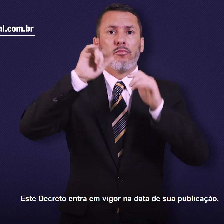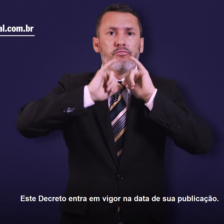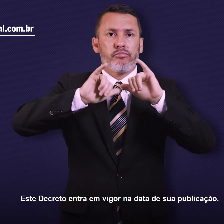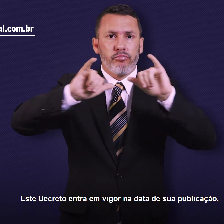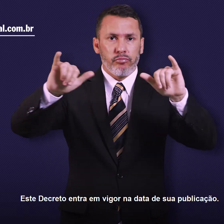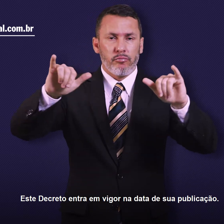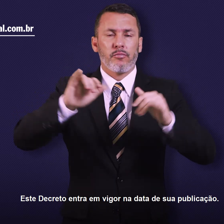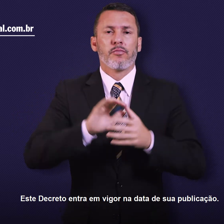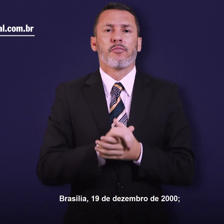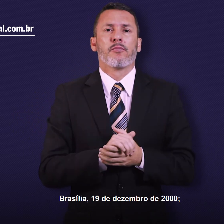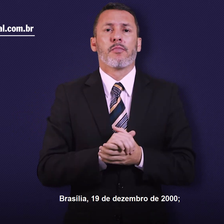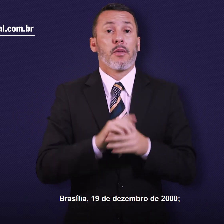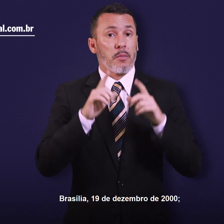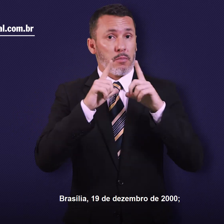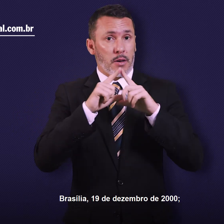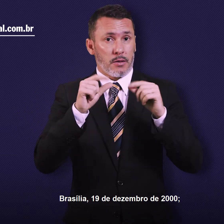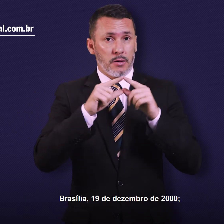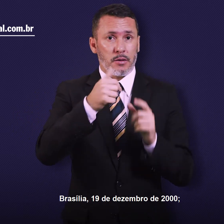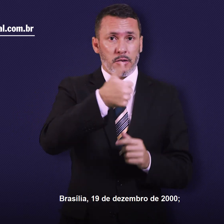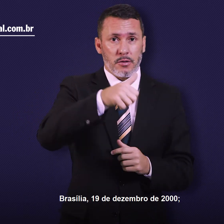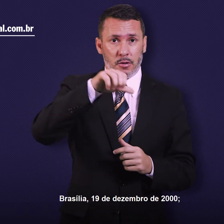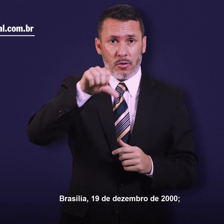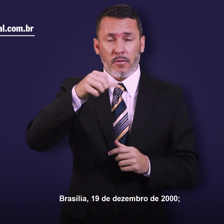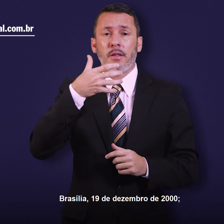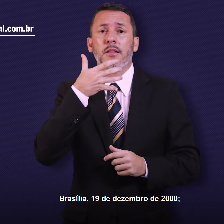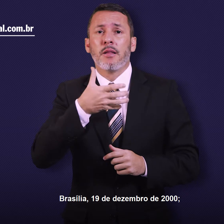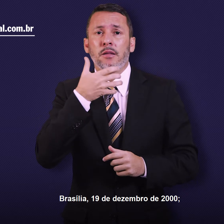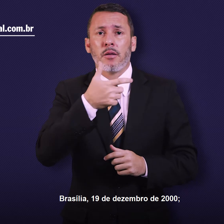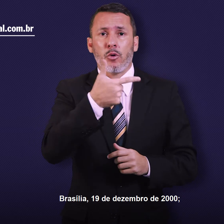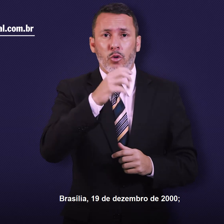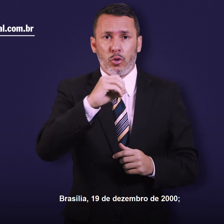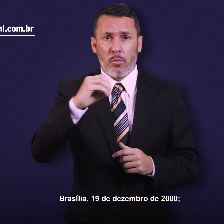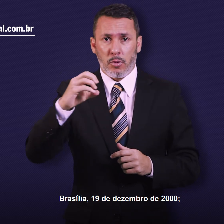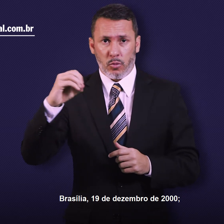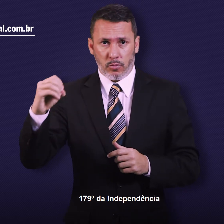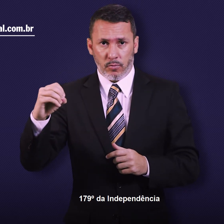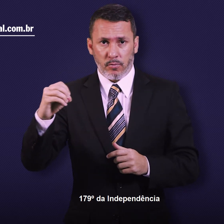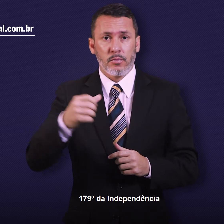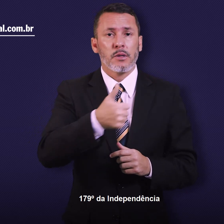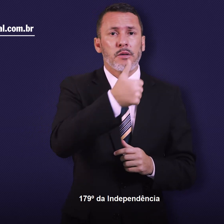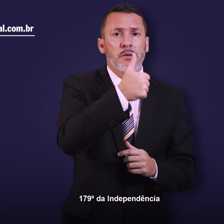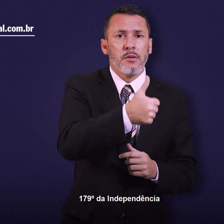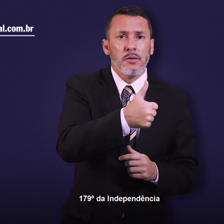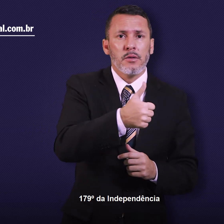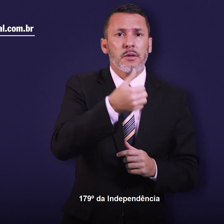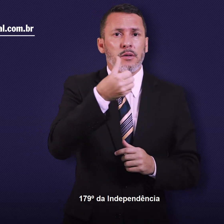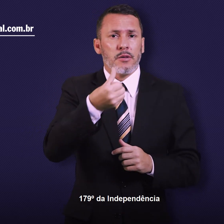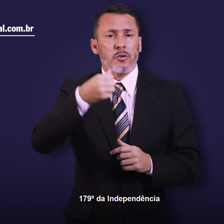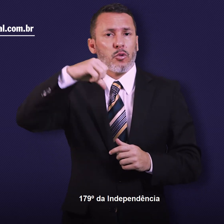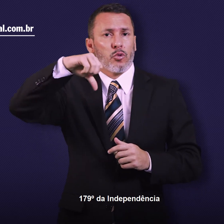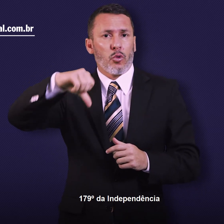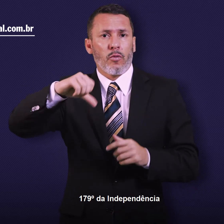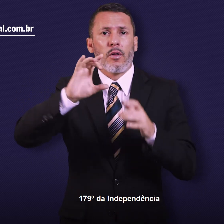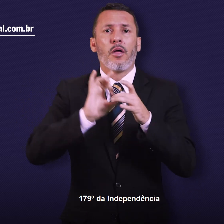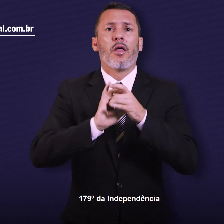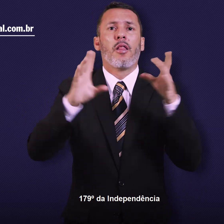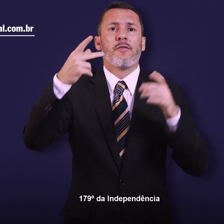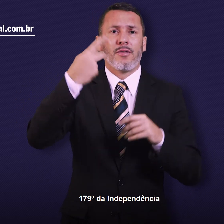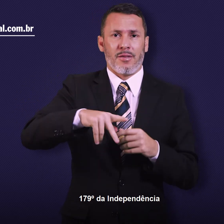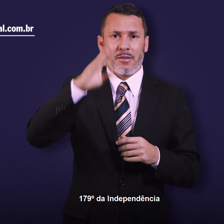publicação. Brasília, 19 de dezembro de 2000, centésimo septuagésimo nono da Independência